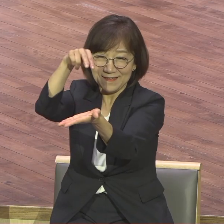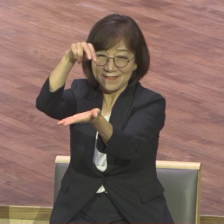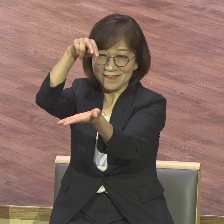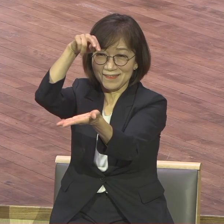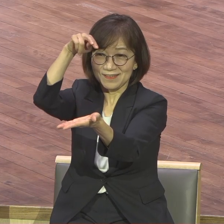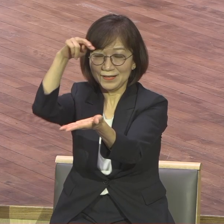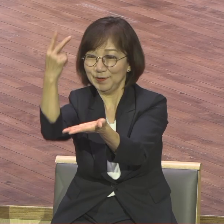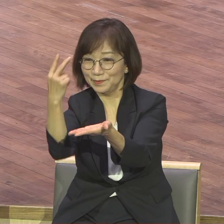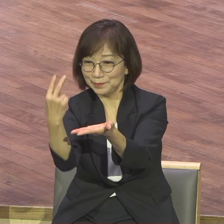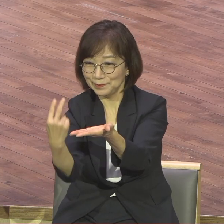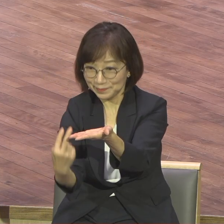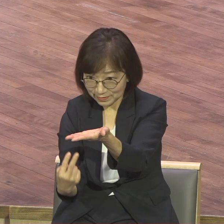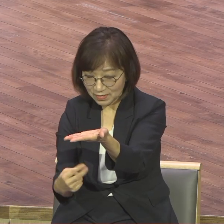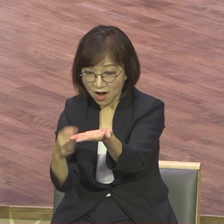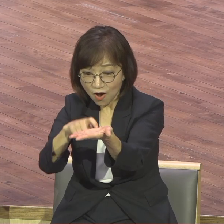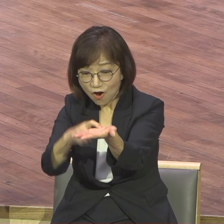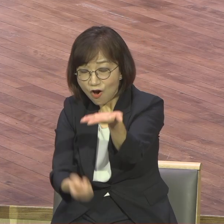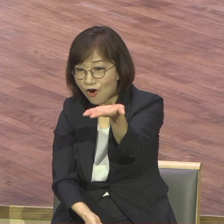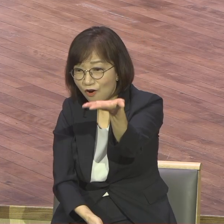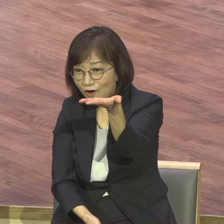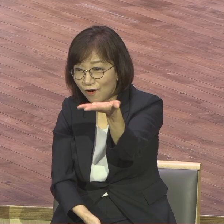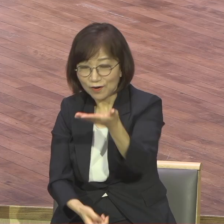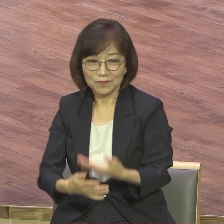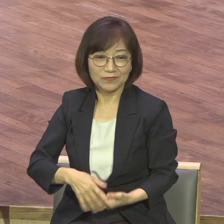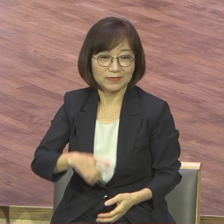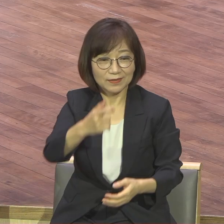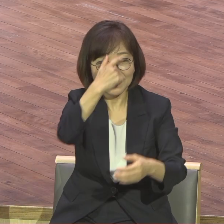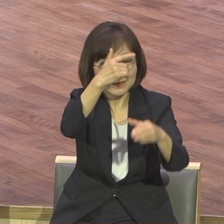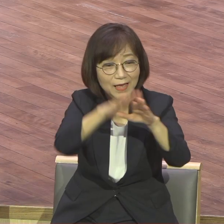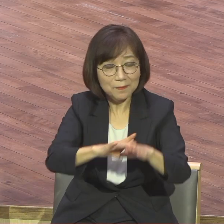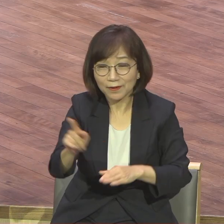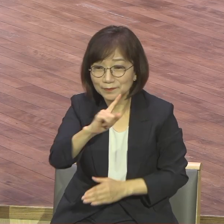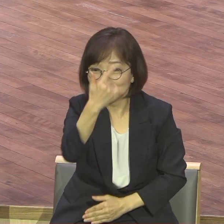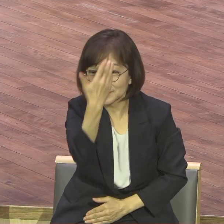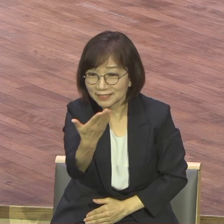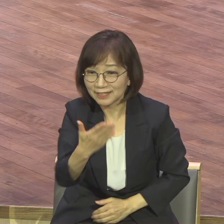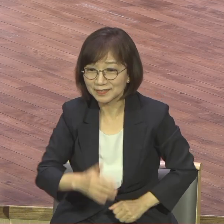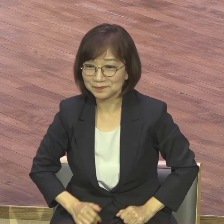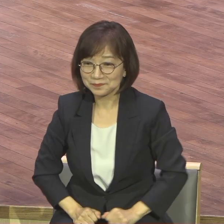예배가 뭐냐 우리는요 이 인생을 살면서